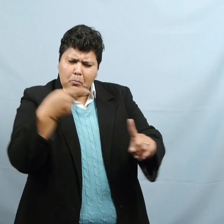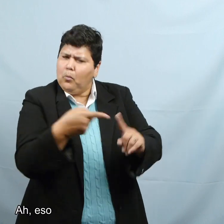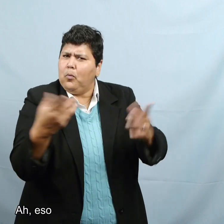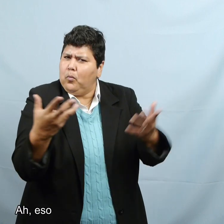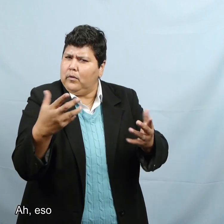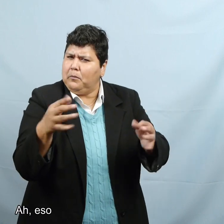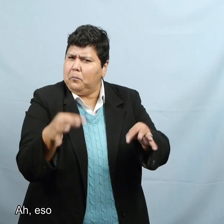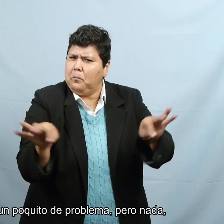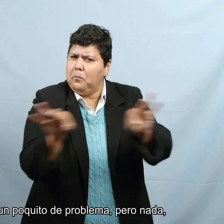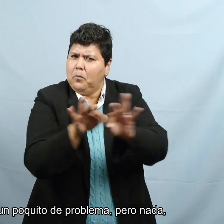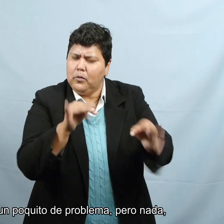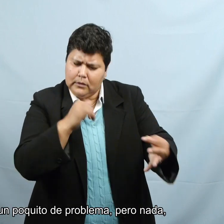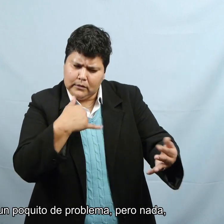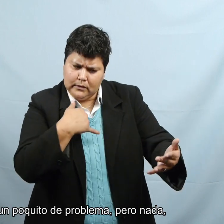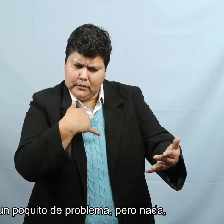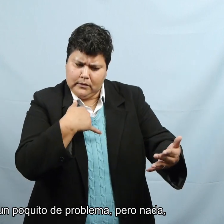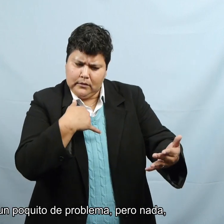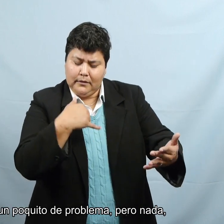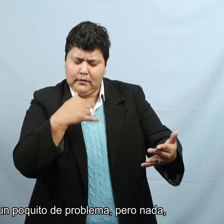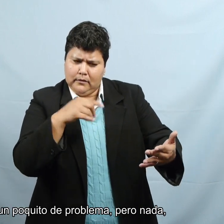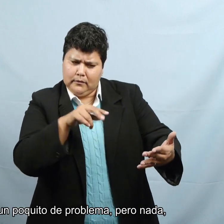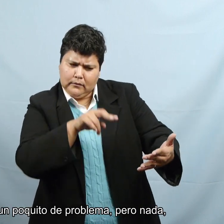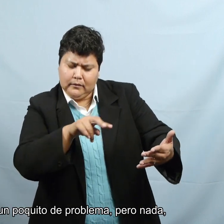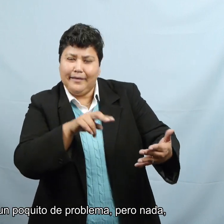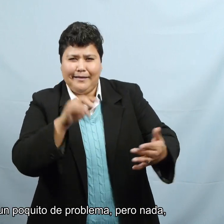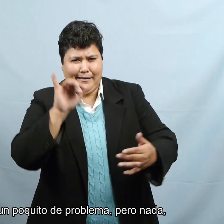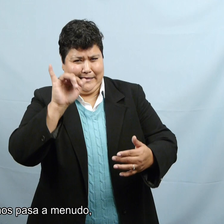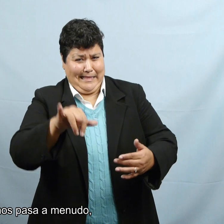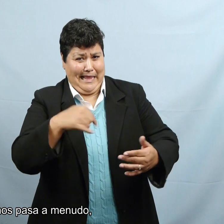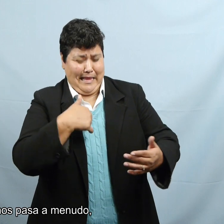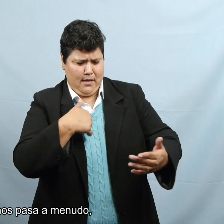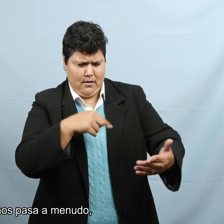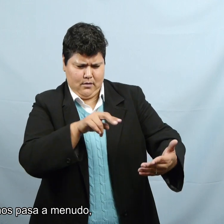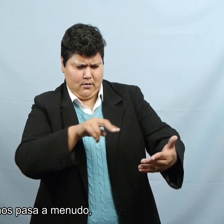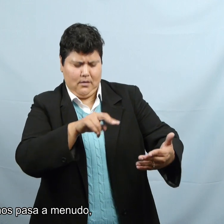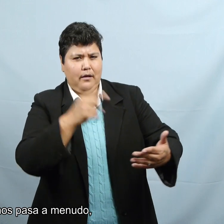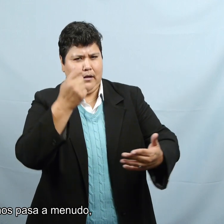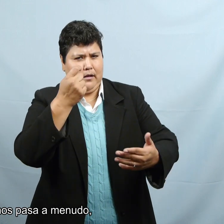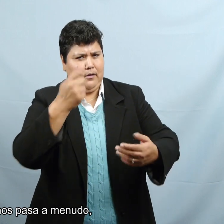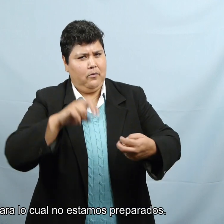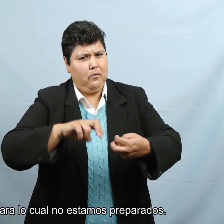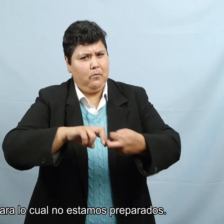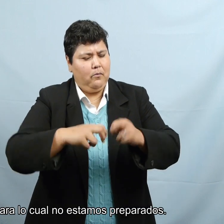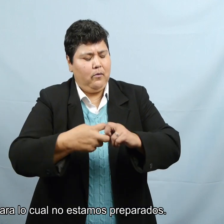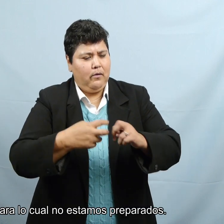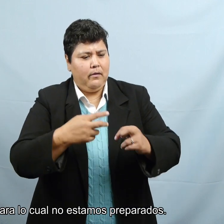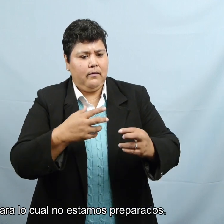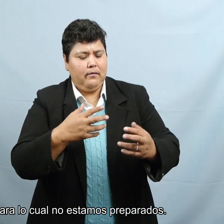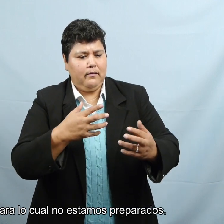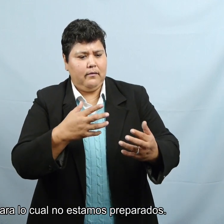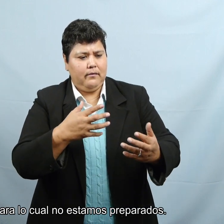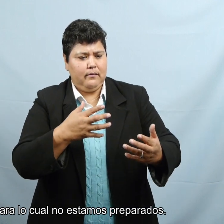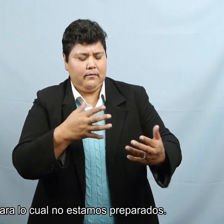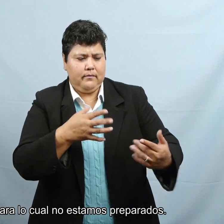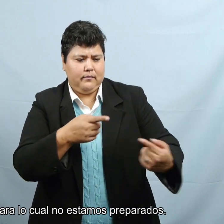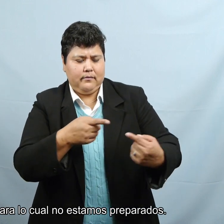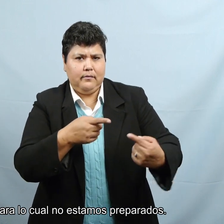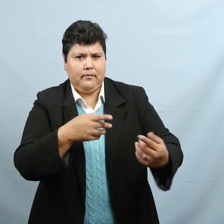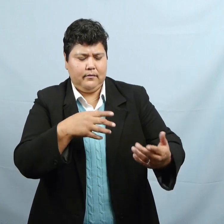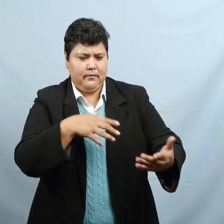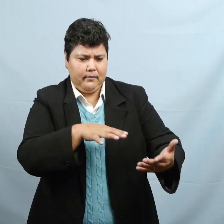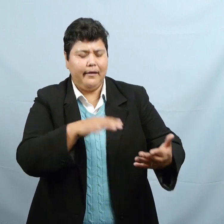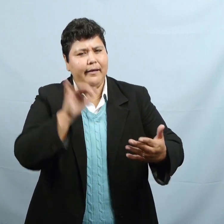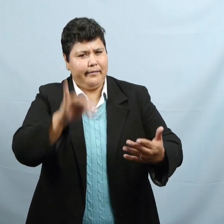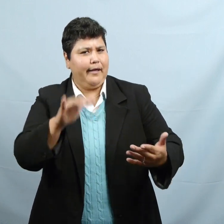Eso sí que sentí que fue un poquito de problema. Pero nada, eso nos pasa a menudo en la que se nos da algo para lo cual no estamos preparados.